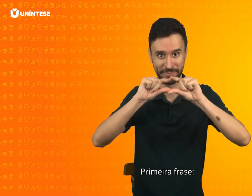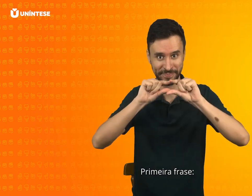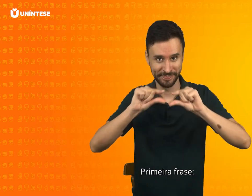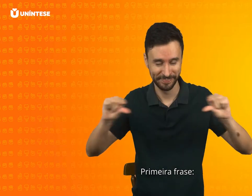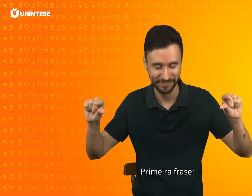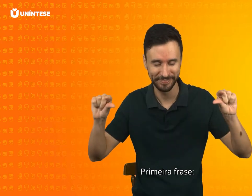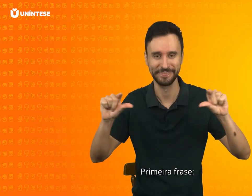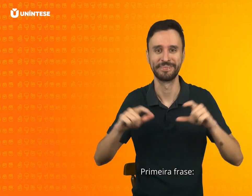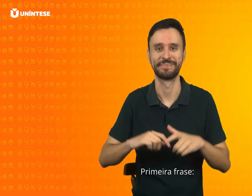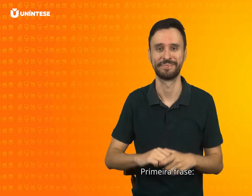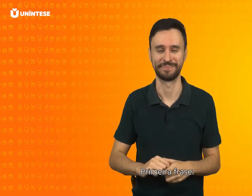Primeira frase.